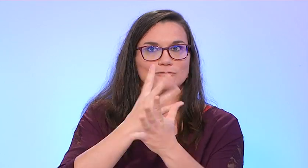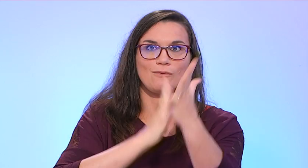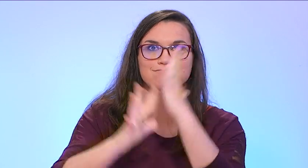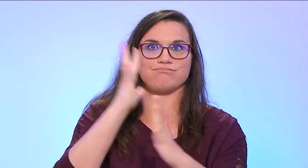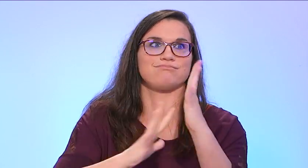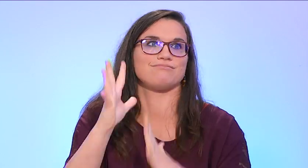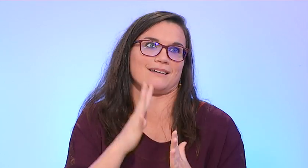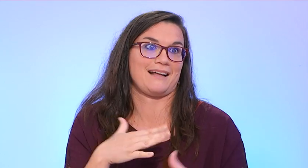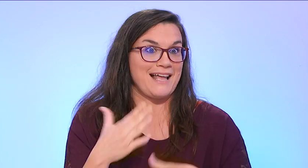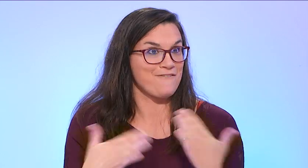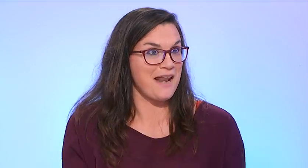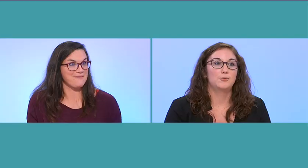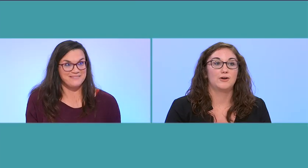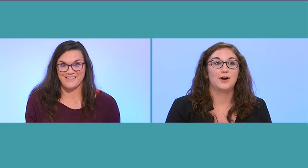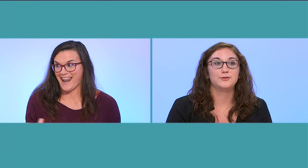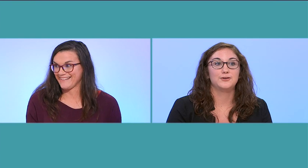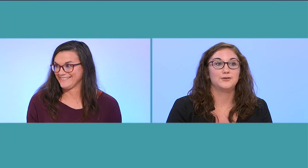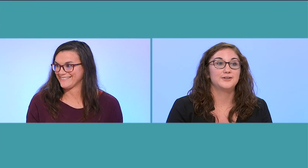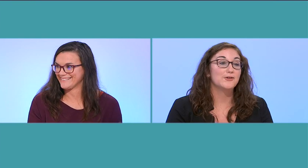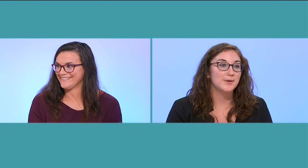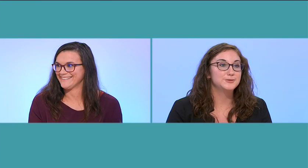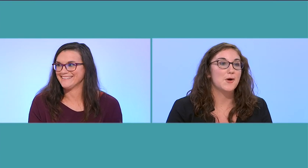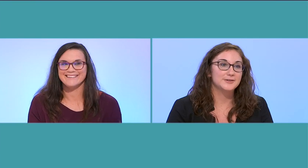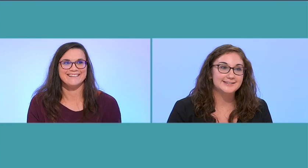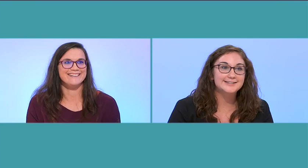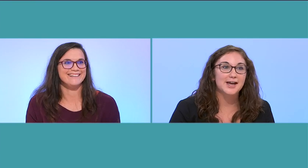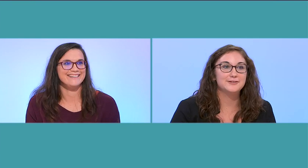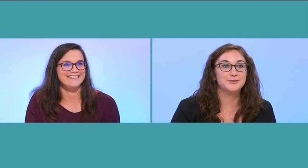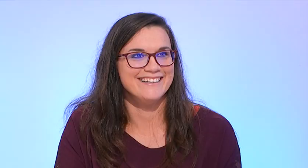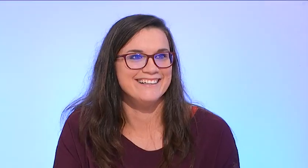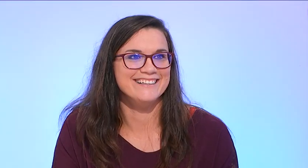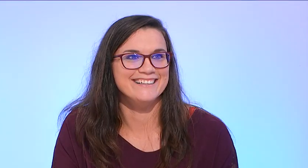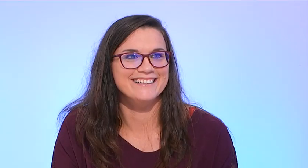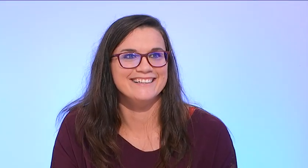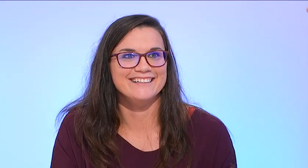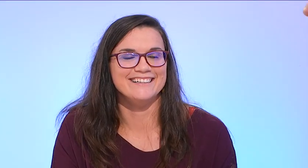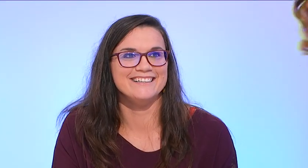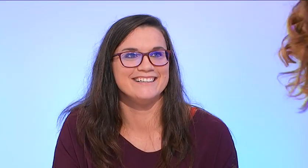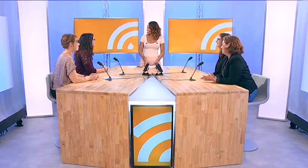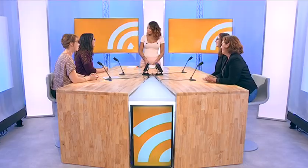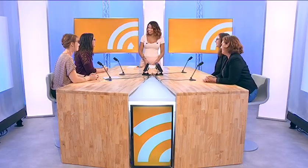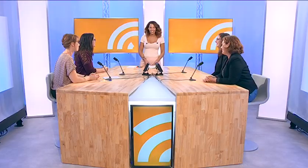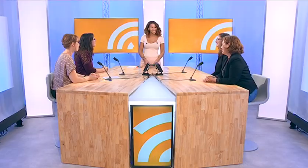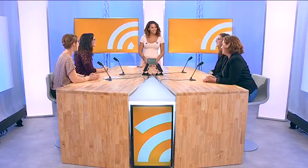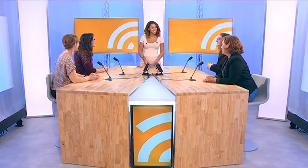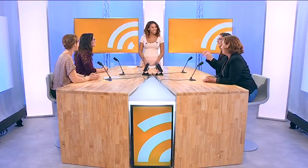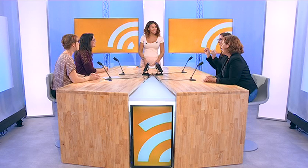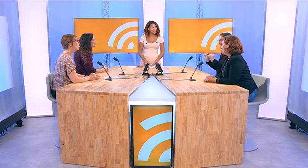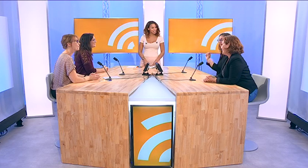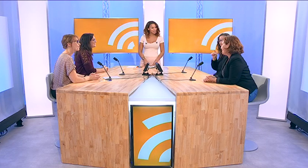du public sourd, pour avoir une information en langue des signes directement. Et donc, me voilà aujourd'hui. D'accord. Sandrine Gadet, journaliste